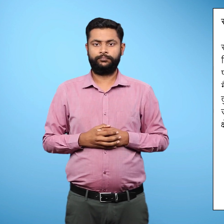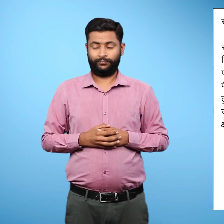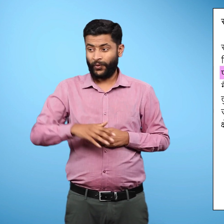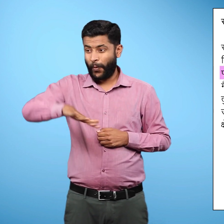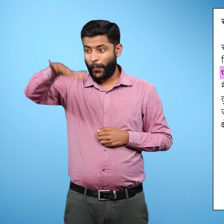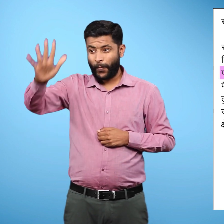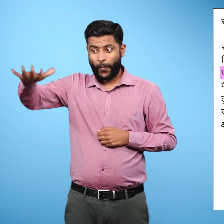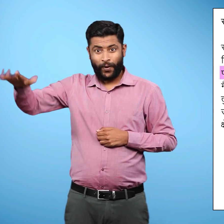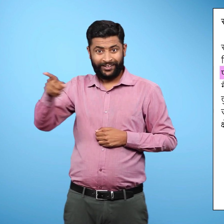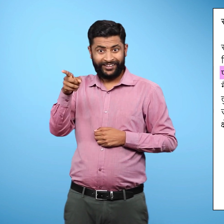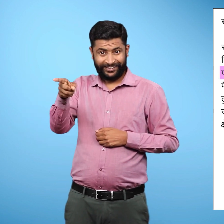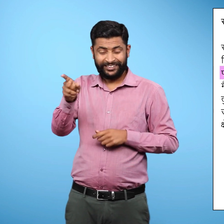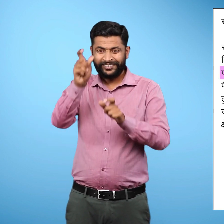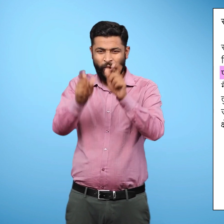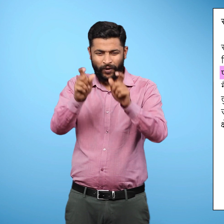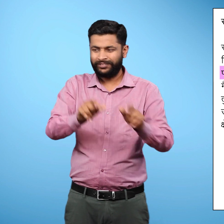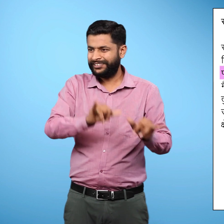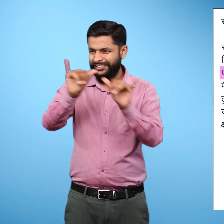परवतिय क्षेत्रों का जीवन कठिन होता है.